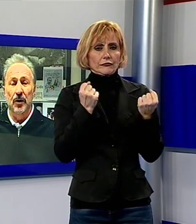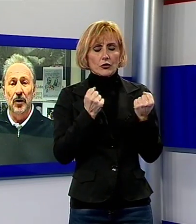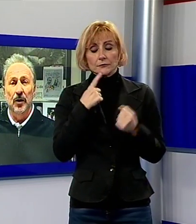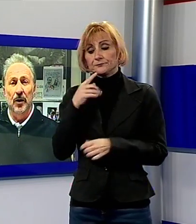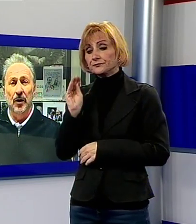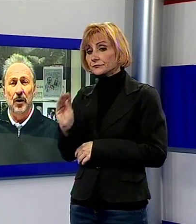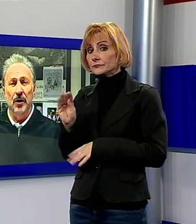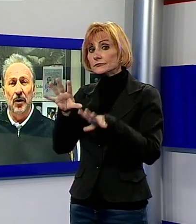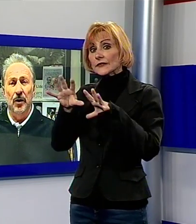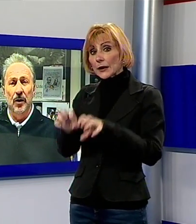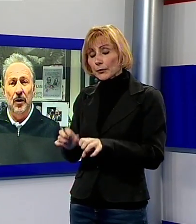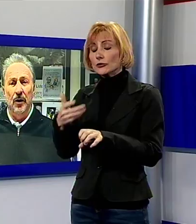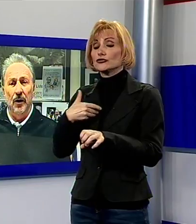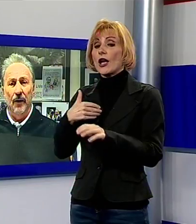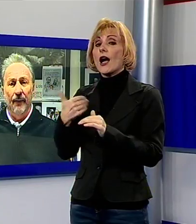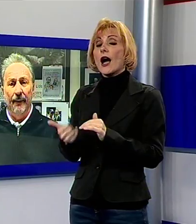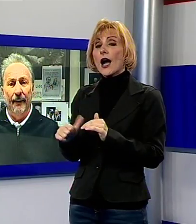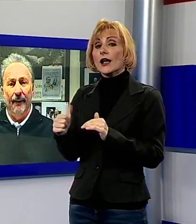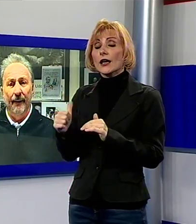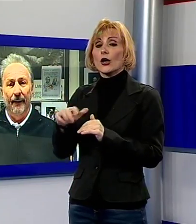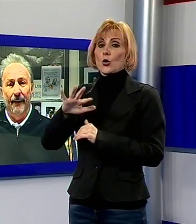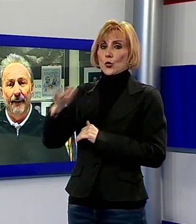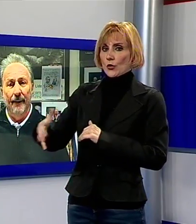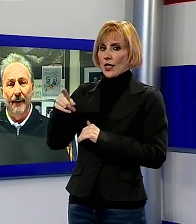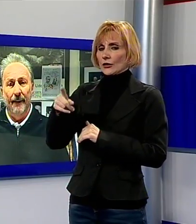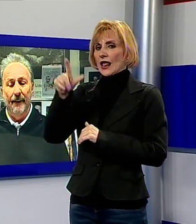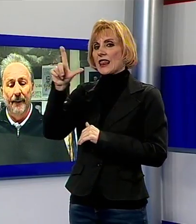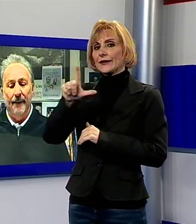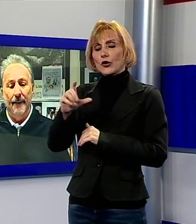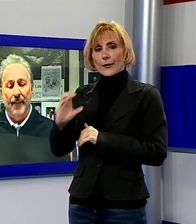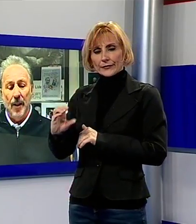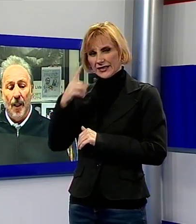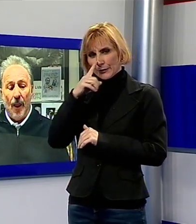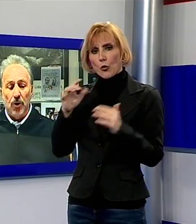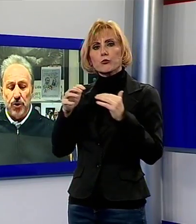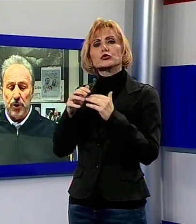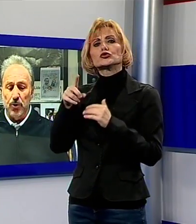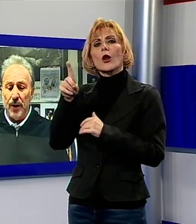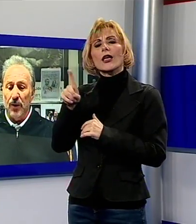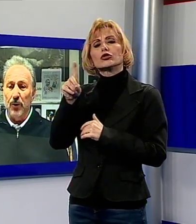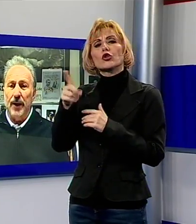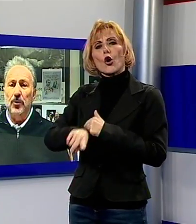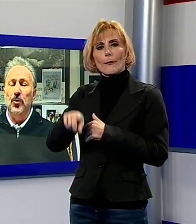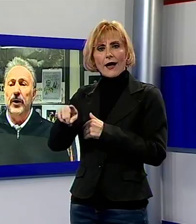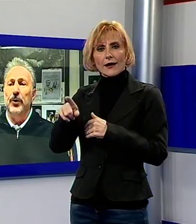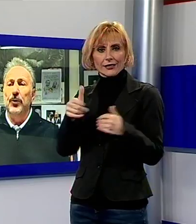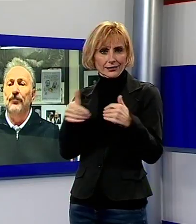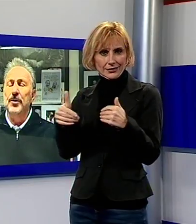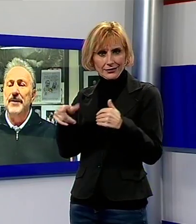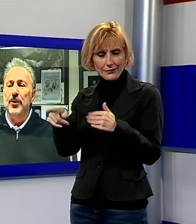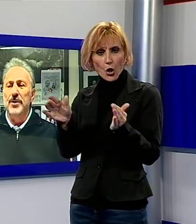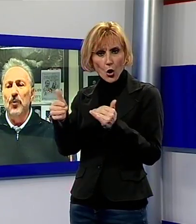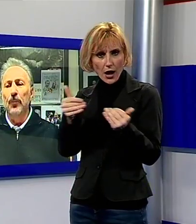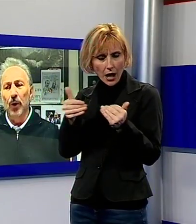'impegno anche sull'altro fronte perché sappiamo la prospettiva qua a Lido di Camaiore, quella di Bussola domani? Sì, noi stiamo lavorando e